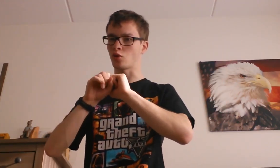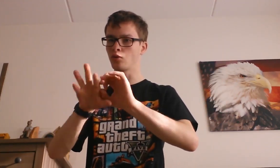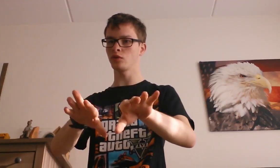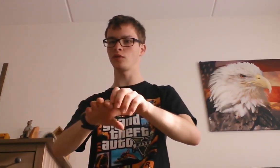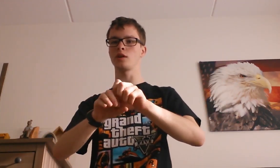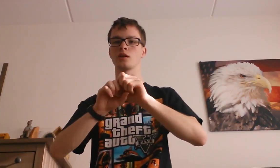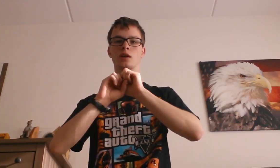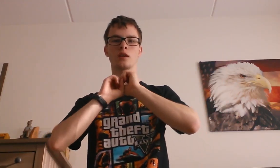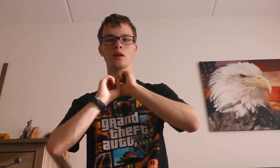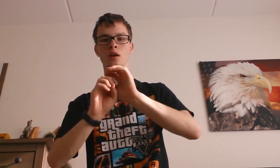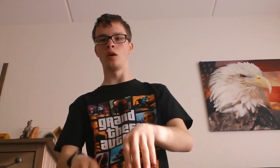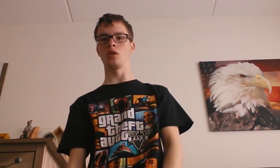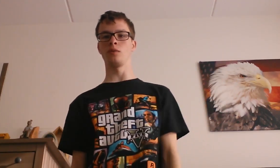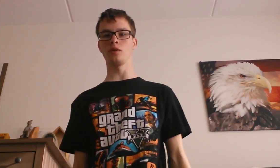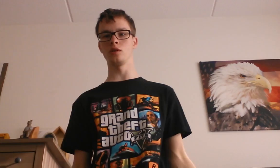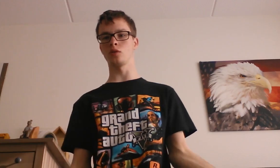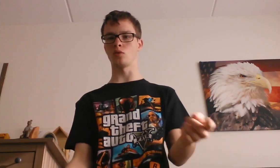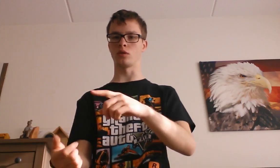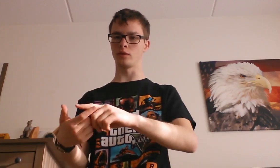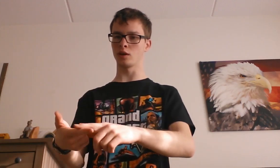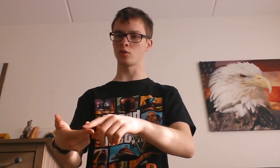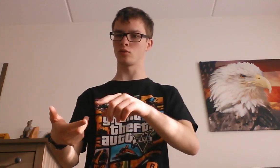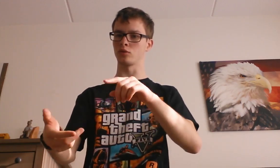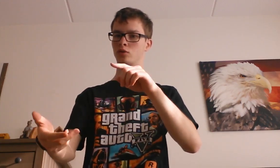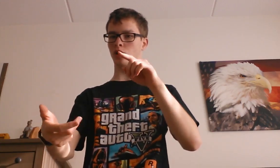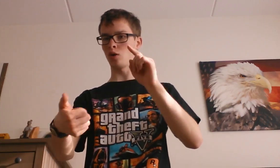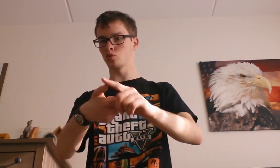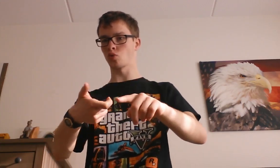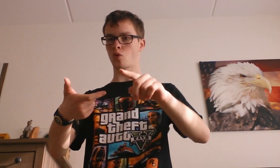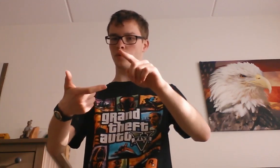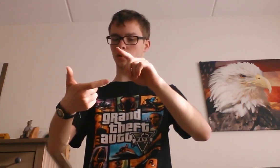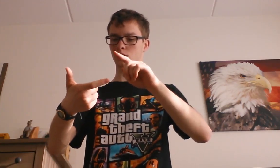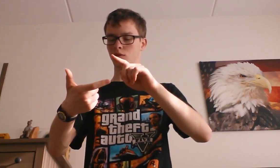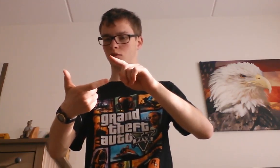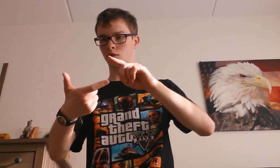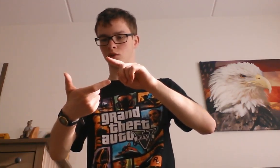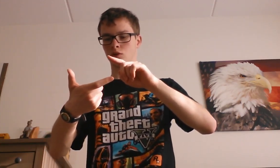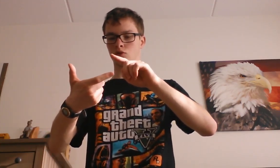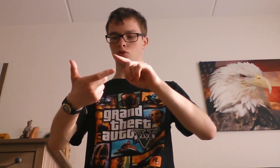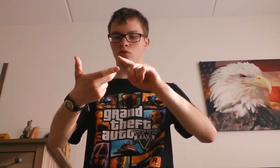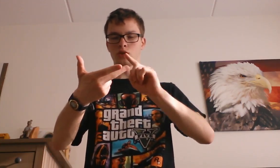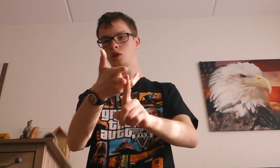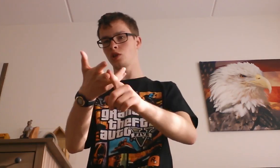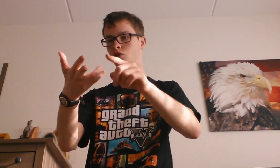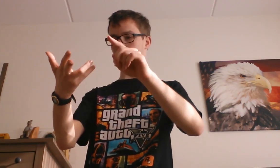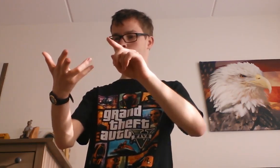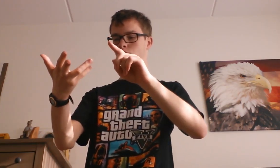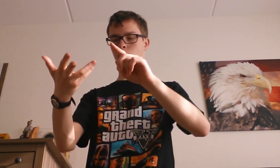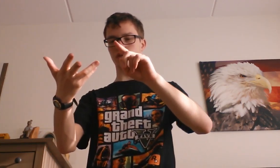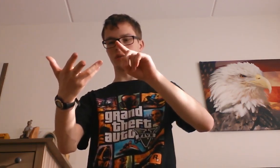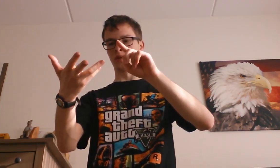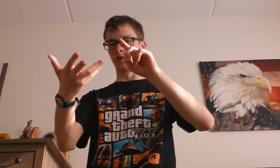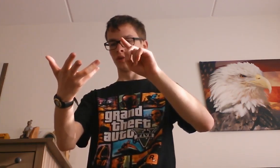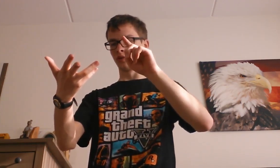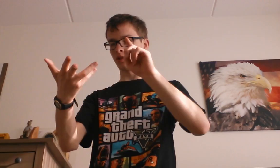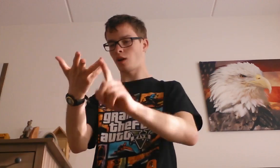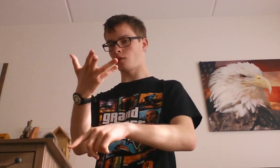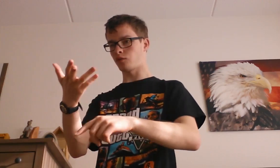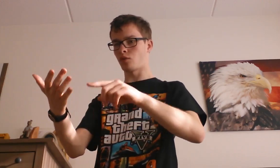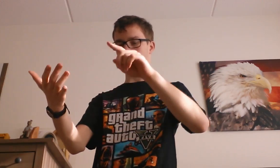Gewoon tv kijken. Alle mannen. Gewoon aan het werk. De auto schoonmaken. De wc's. de tafel.